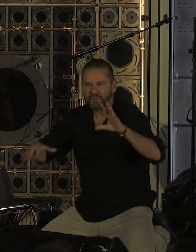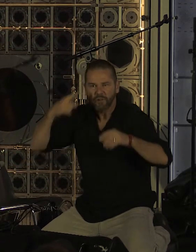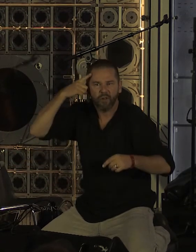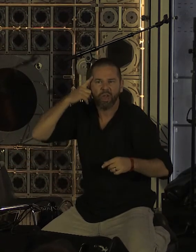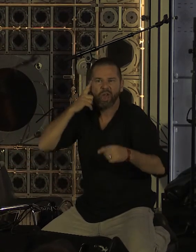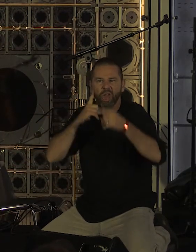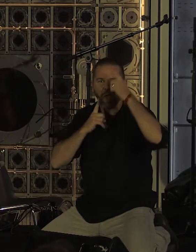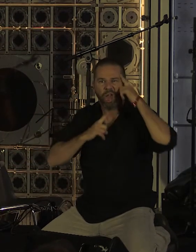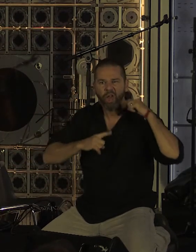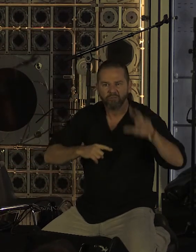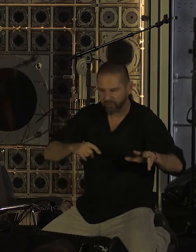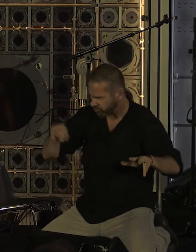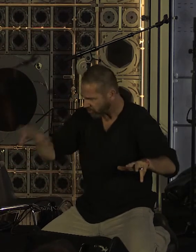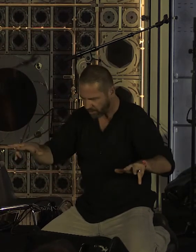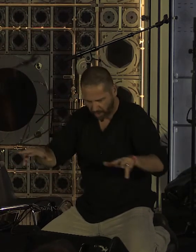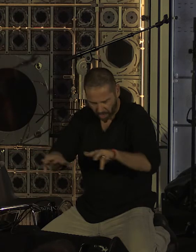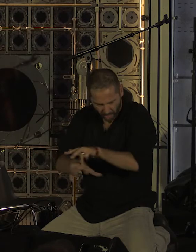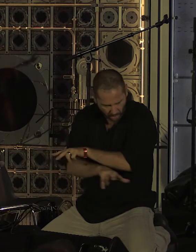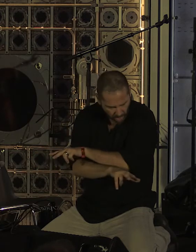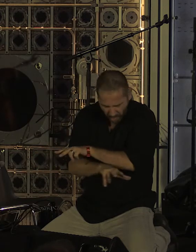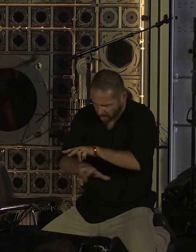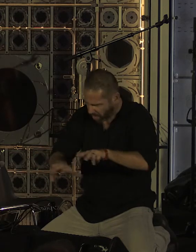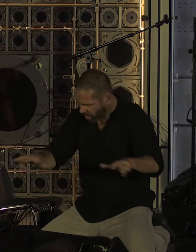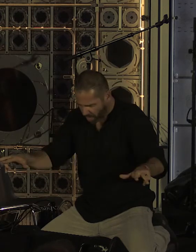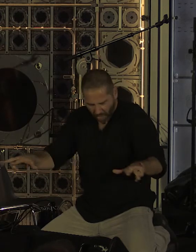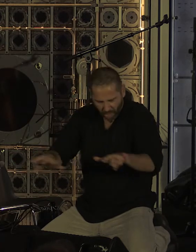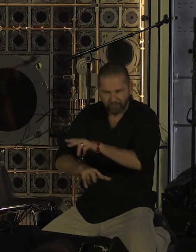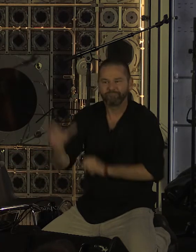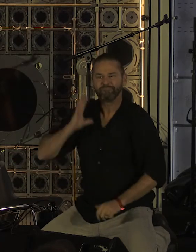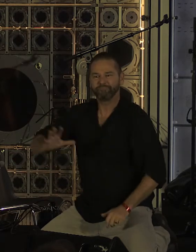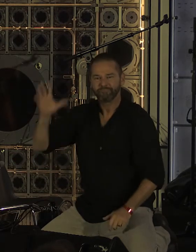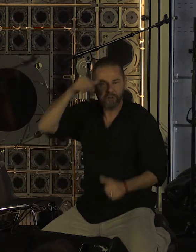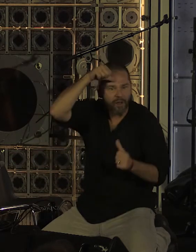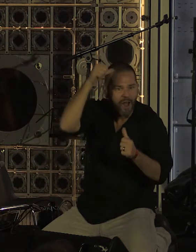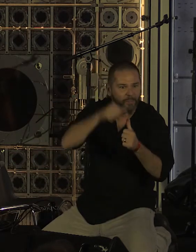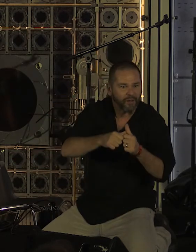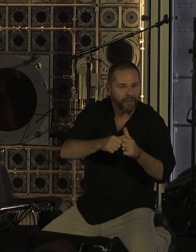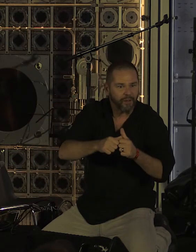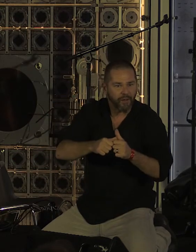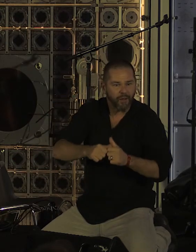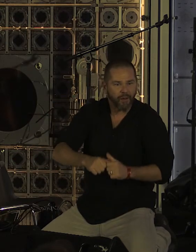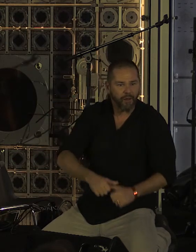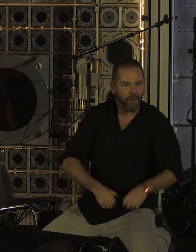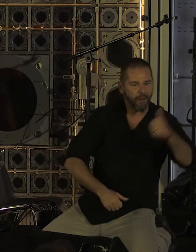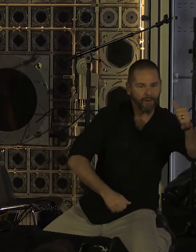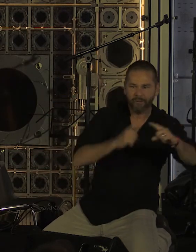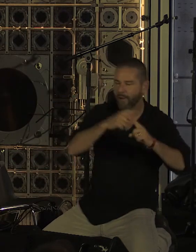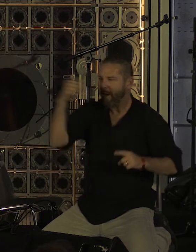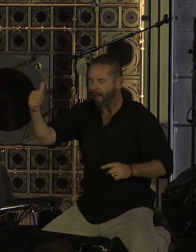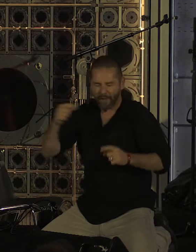Quand tu scandais Tes tables de multiplication Quand tu respirais au matin Les arrières pensées De l'opium